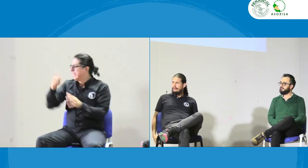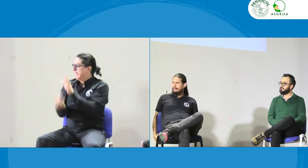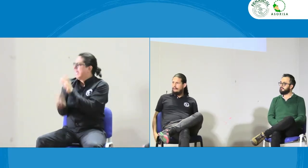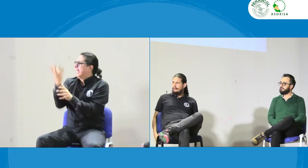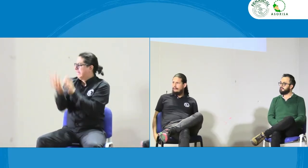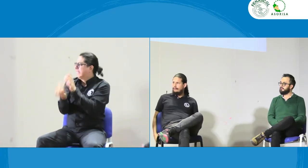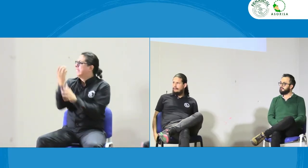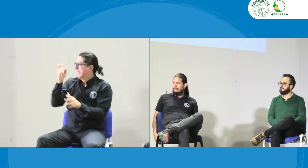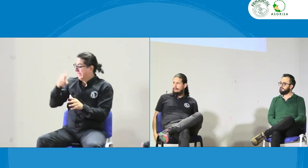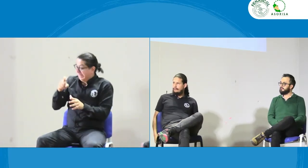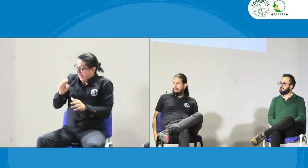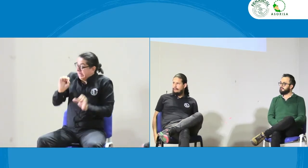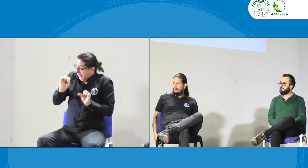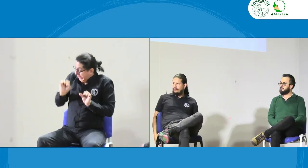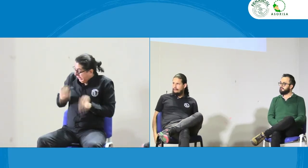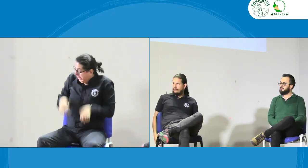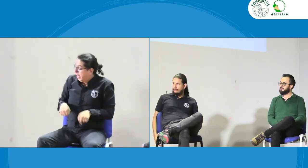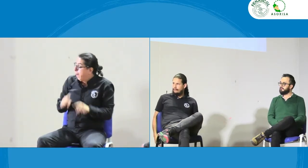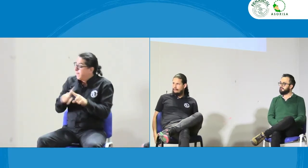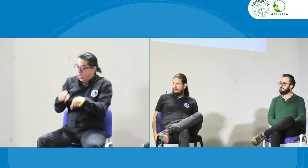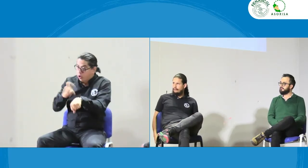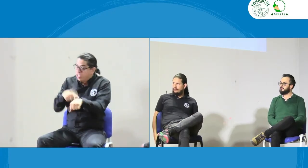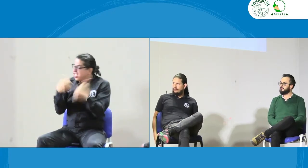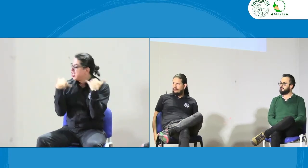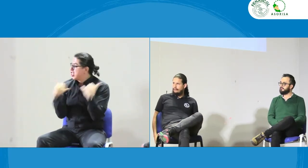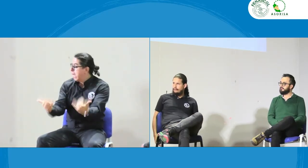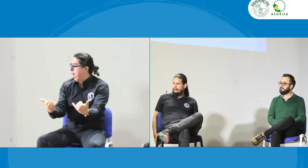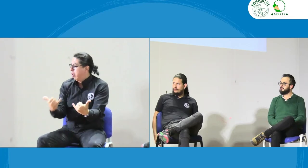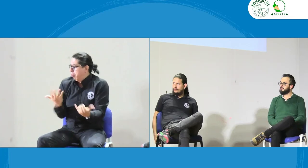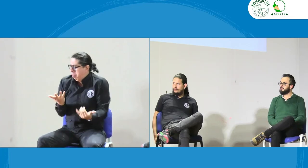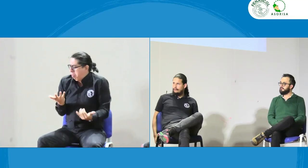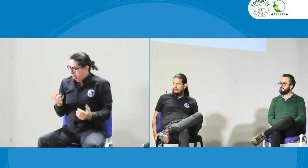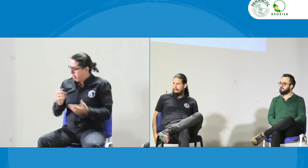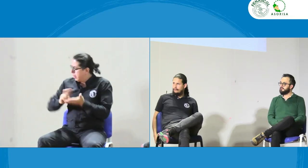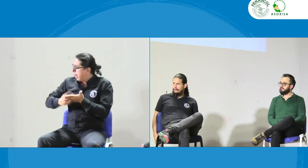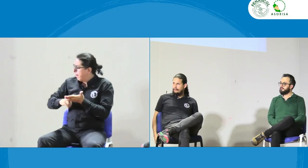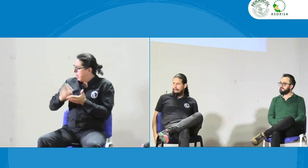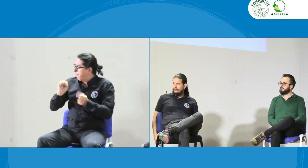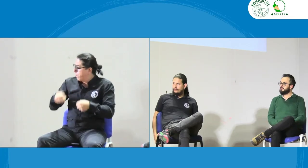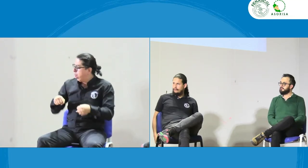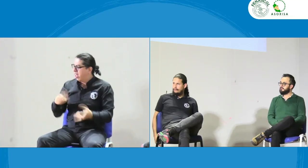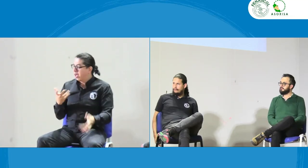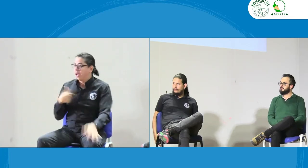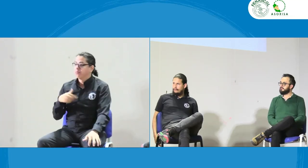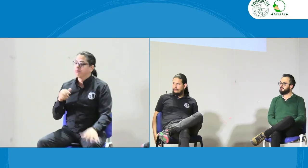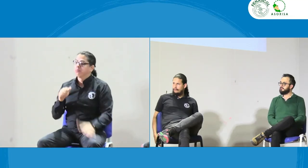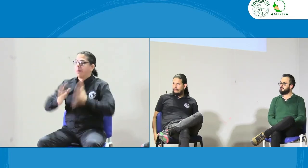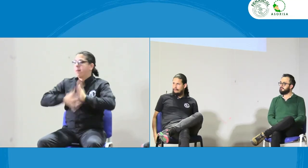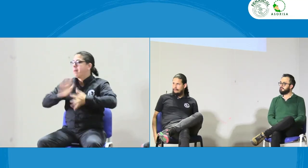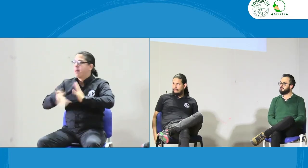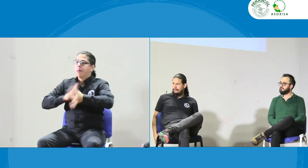encontrar conceptos nuevos eso es así y de pronto es necesario los neologismos pero no es inmediatamente